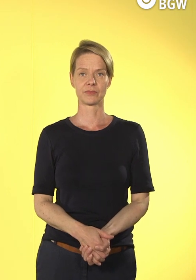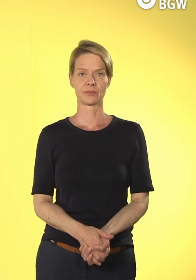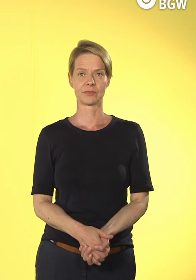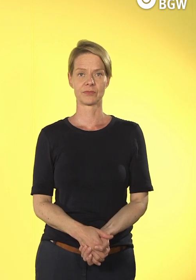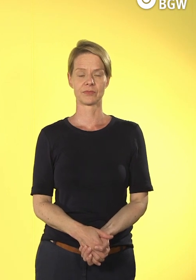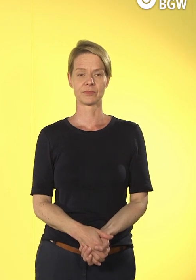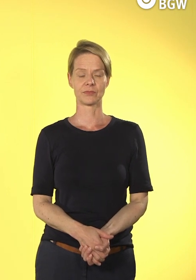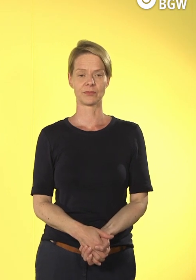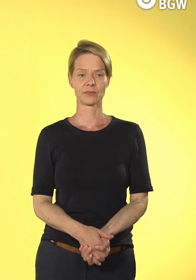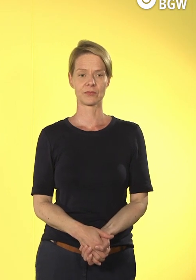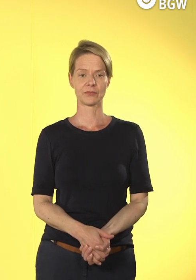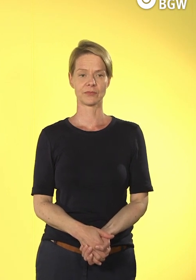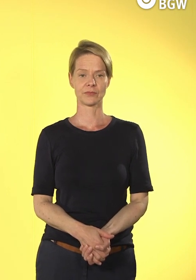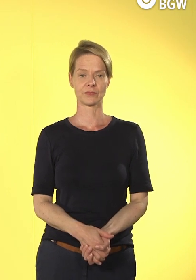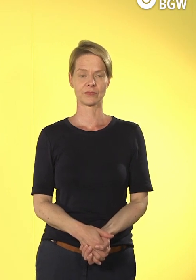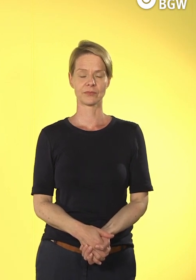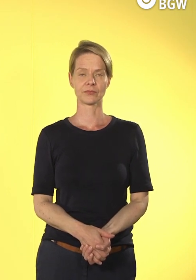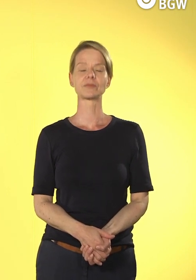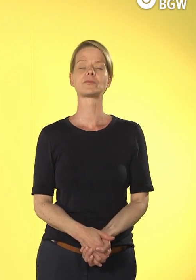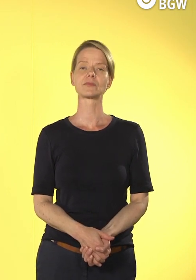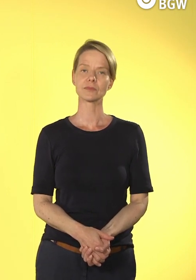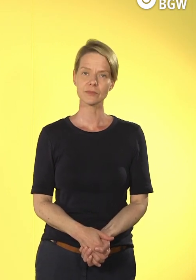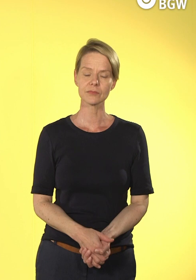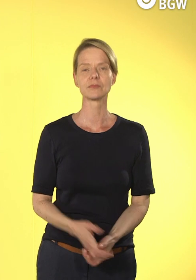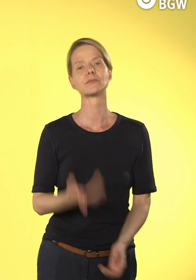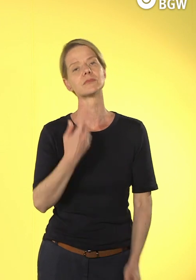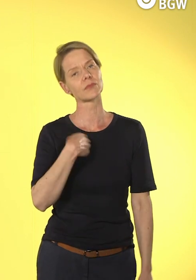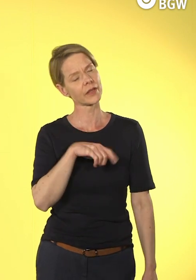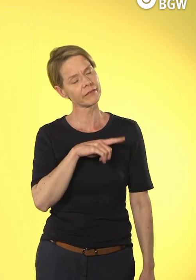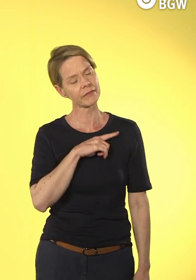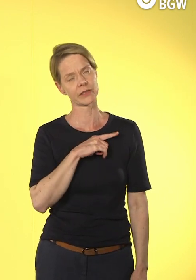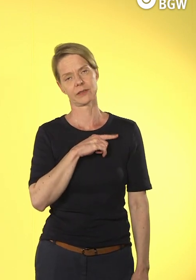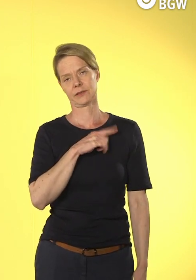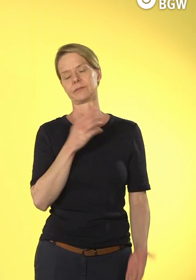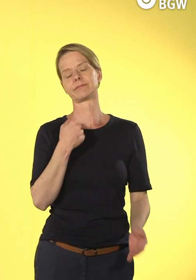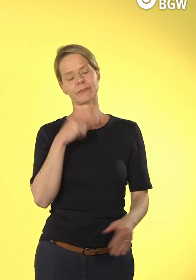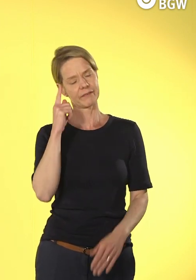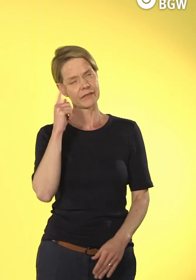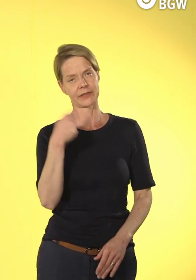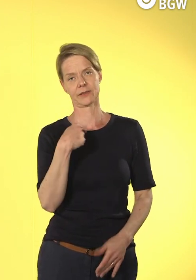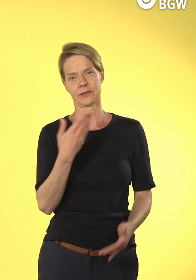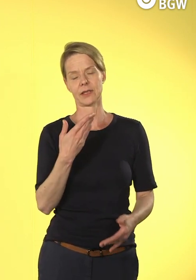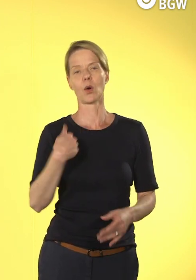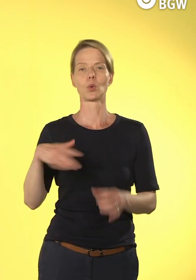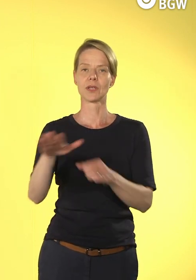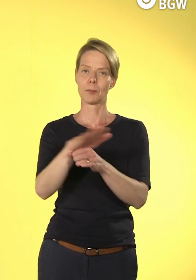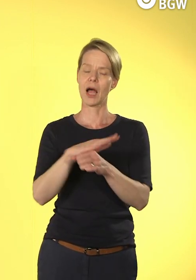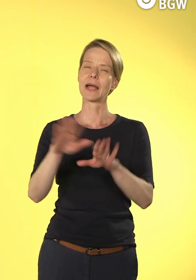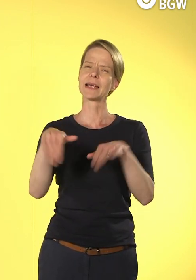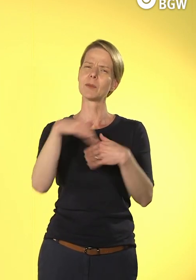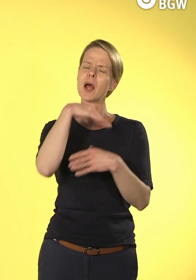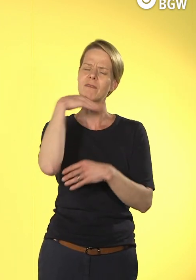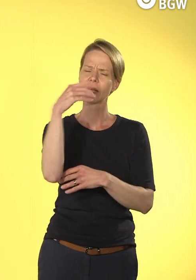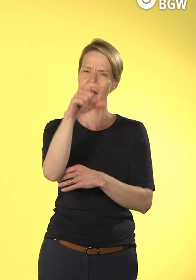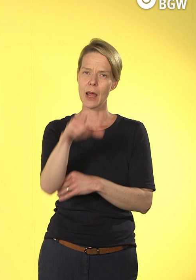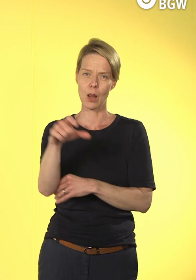Wir wissen auch, dass natürlich in unserer Branche es unheimlich viele Beteiligte gibt, die von